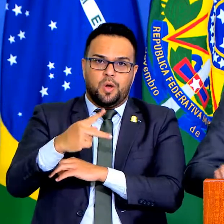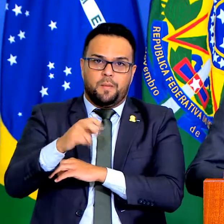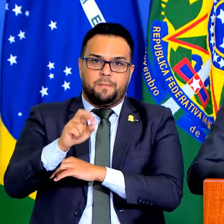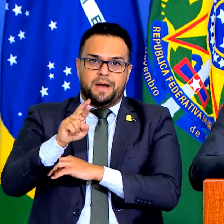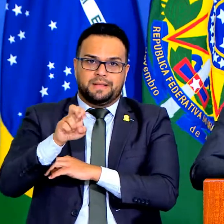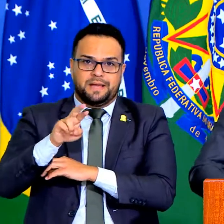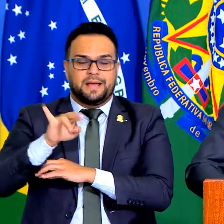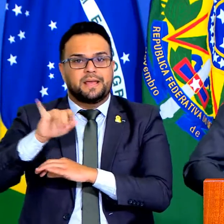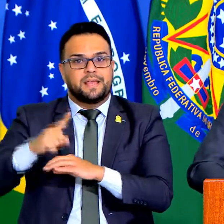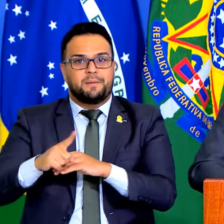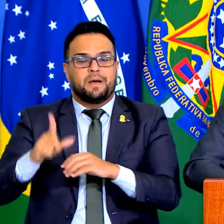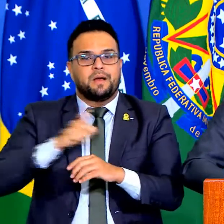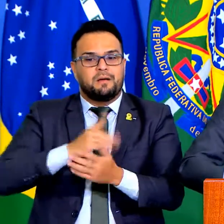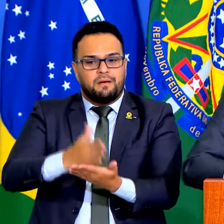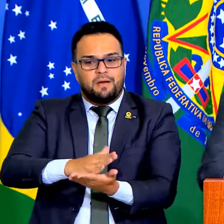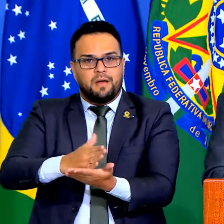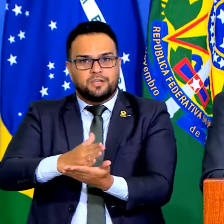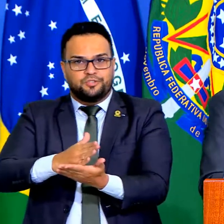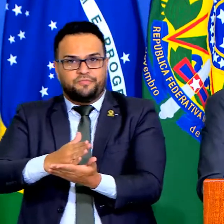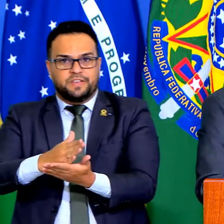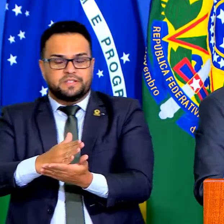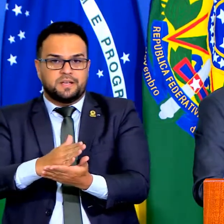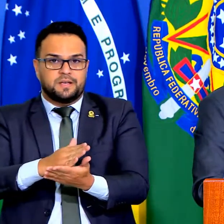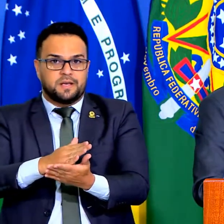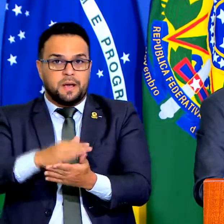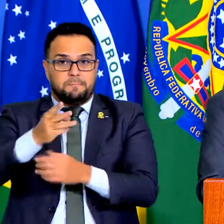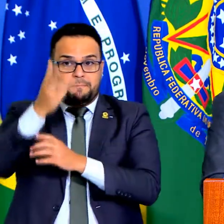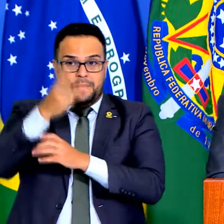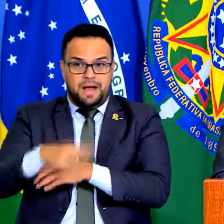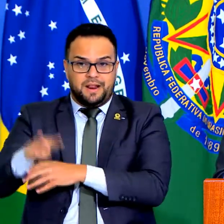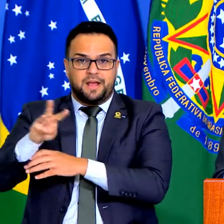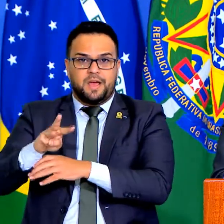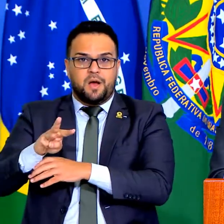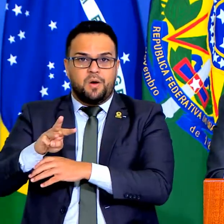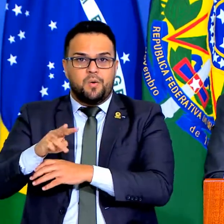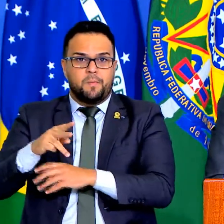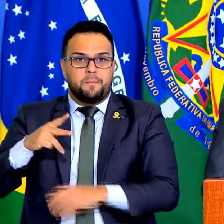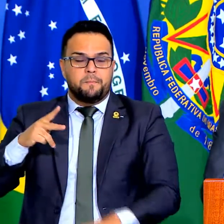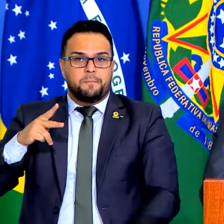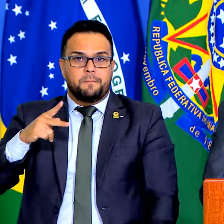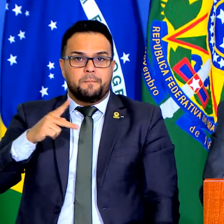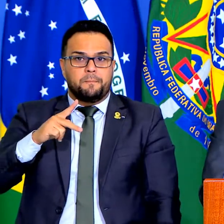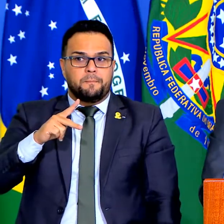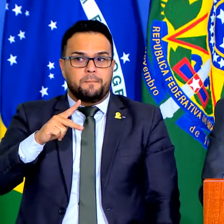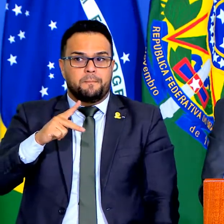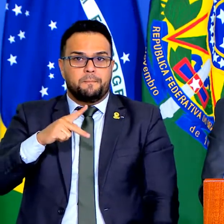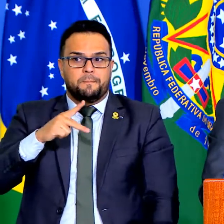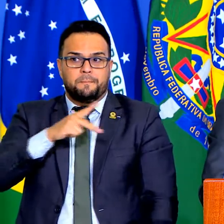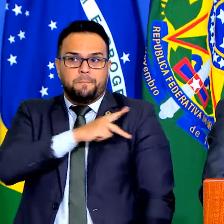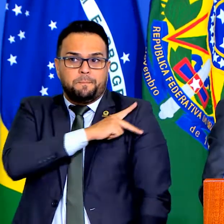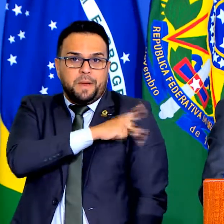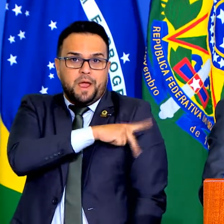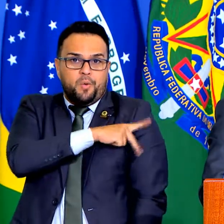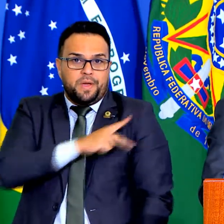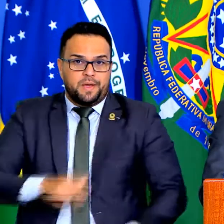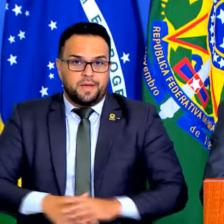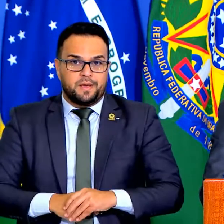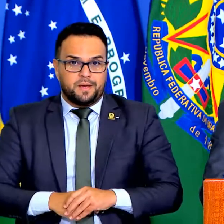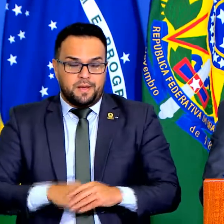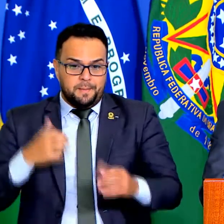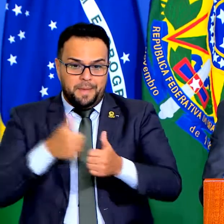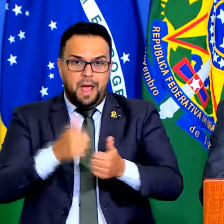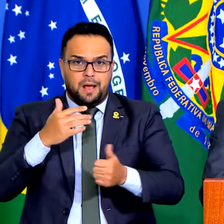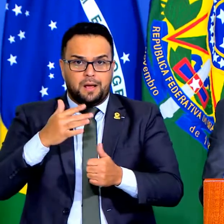Piauí, a mesma coisa, diminuiu o valor do frete, acidente, imagine uma senhora para